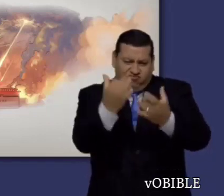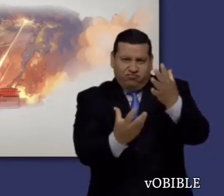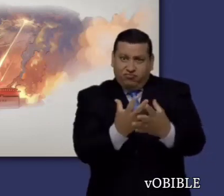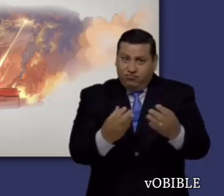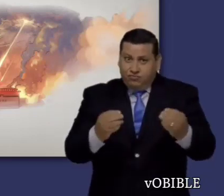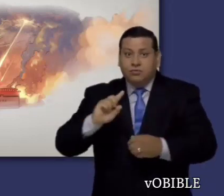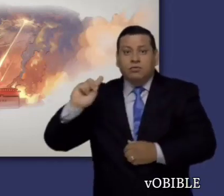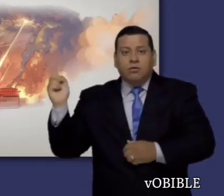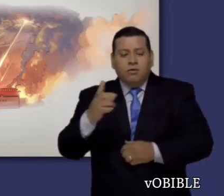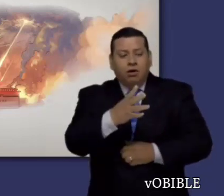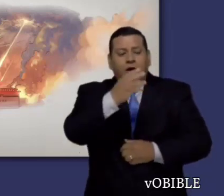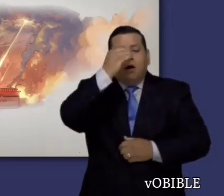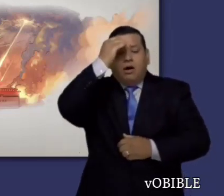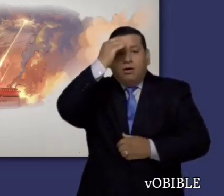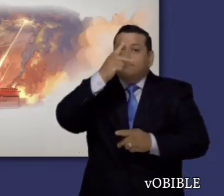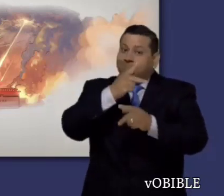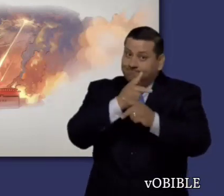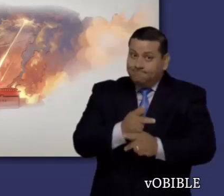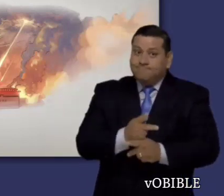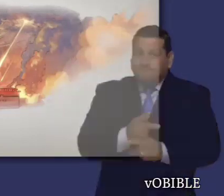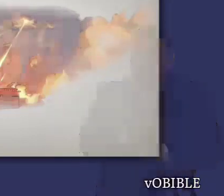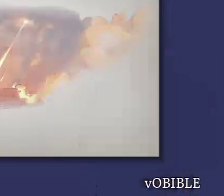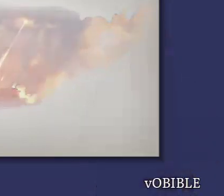son un ejemplo que nos sirve de advertencia.